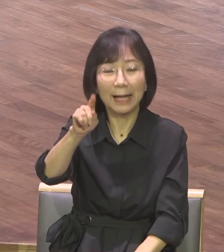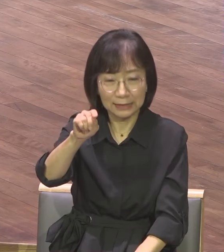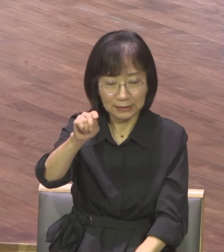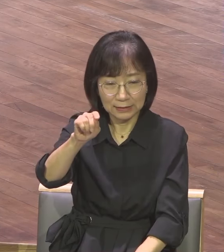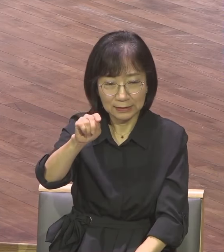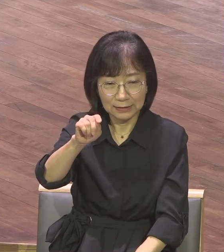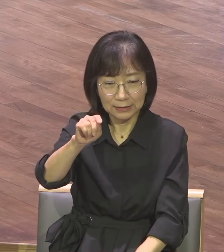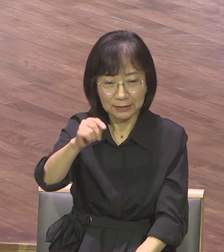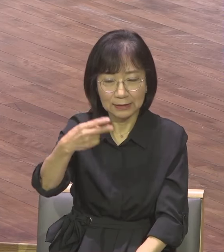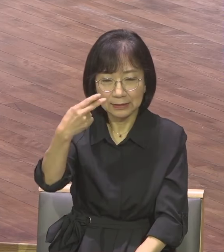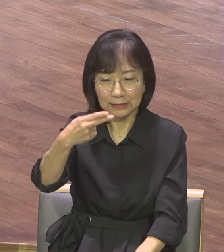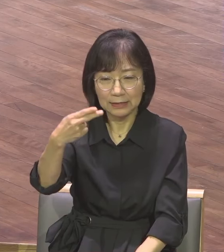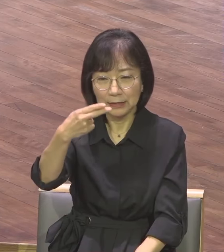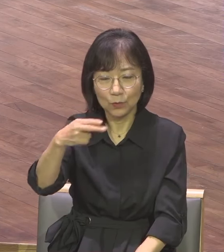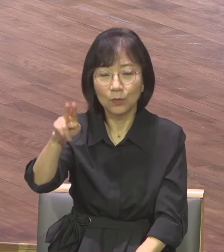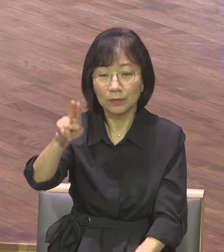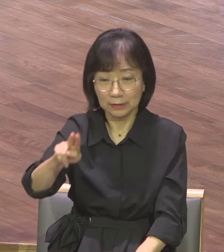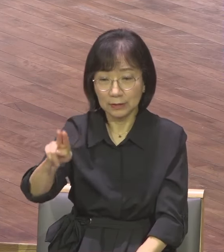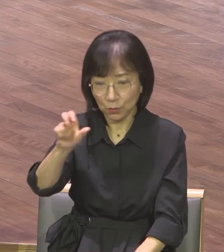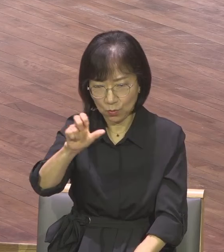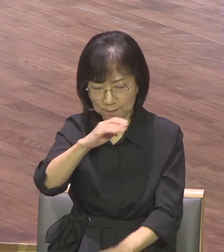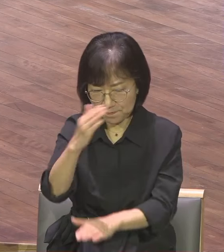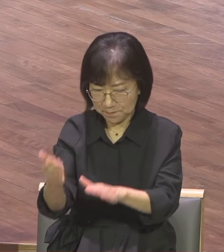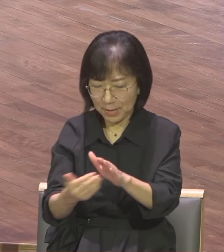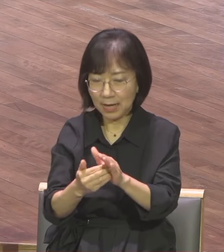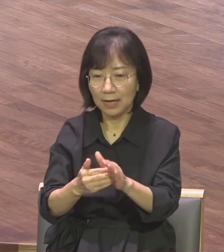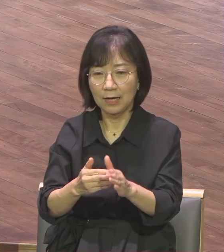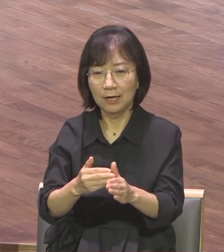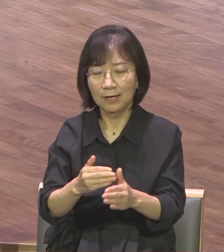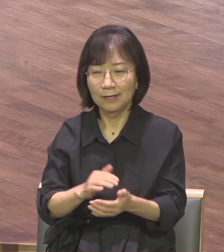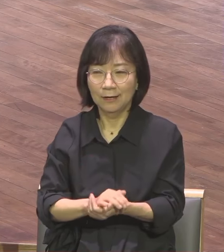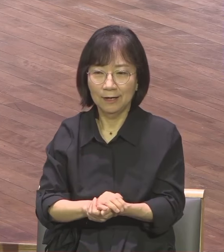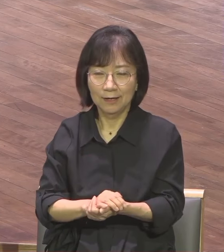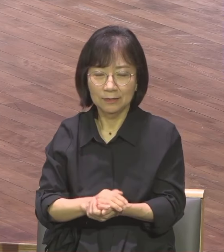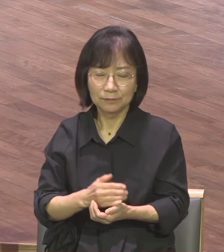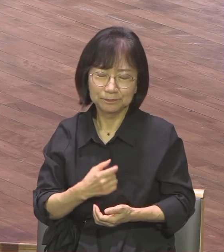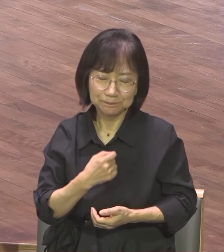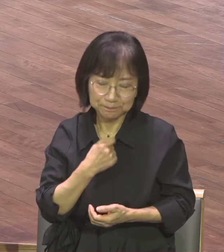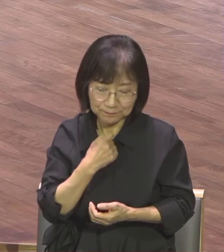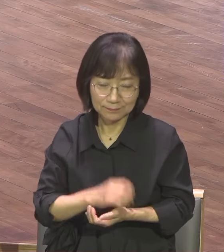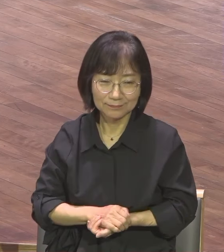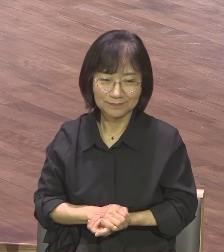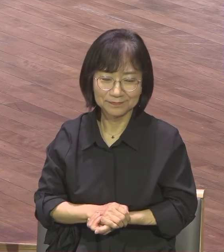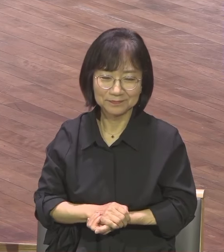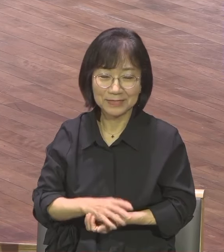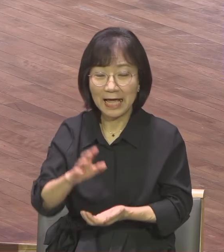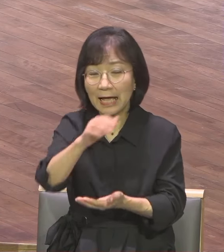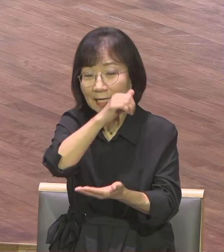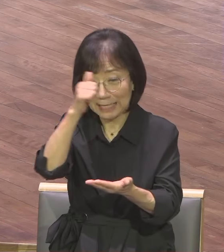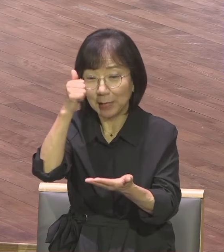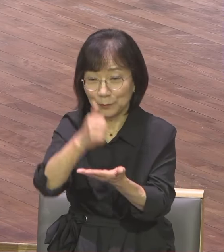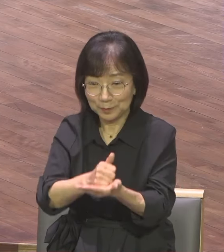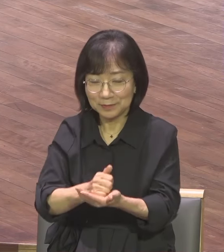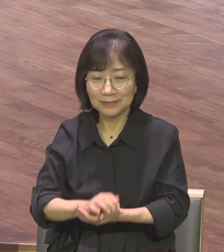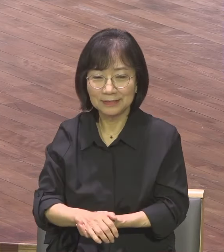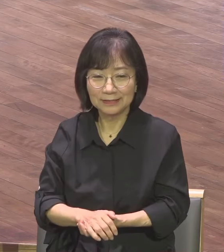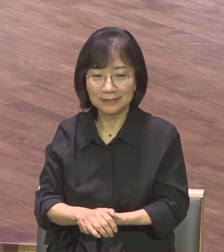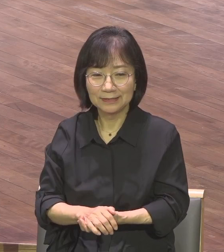10명, 100명까지 전도하고 우리 권사님도 50명, 100명 나중에 전도상을 할 때 시상에 3명이 나올 수 3명이란